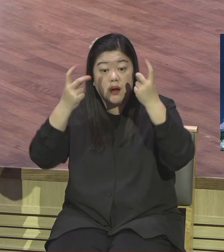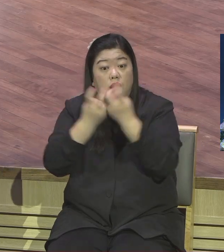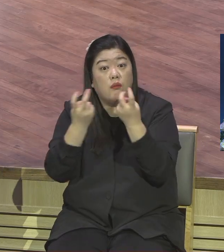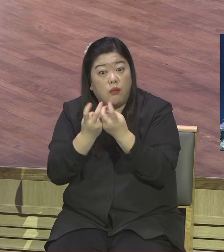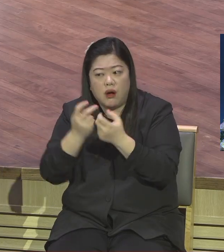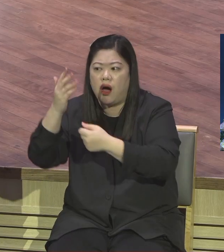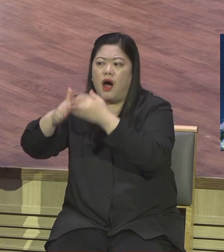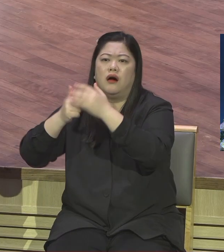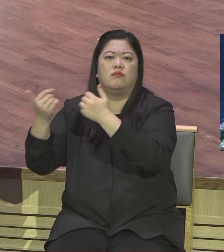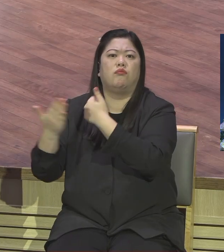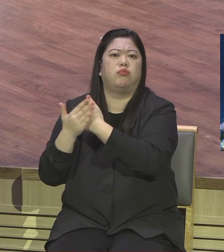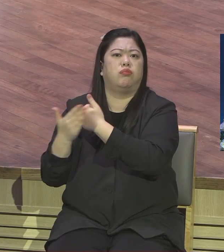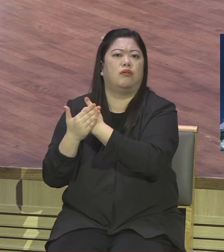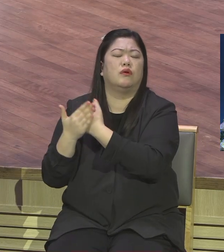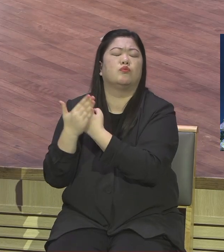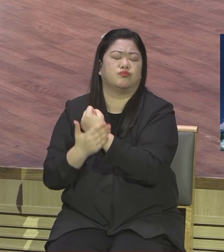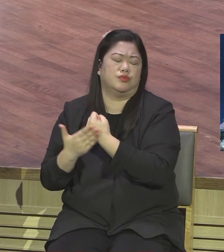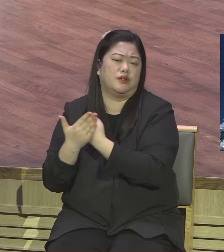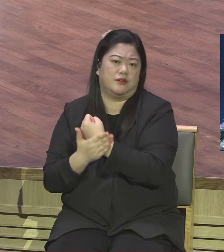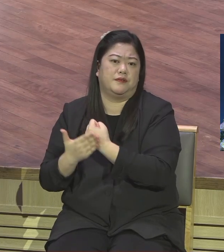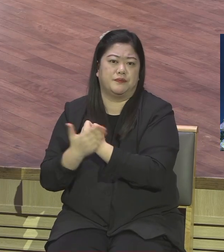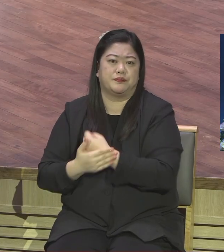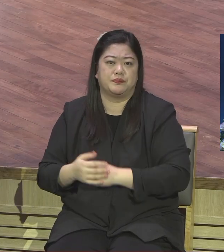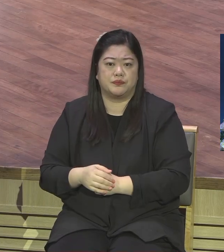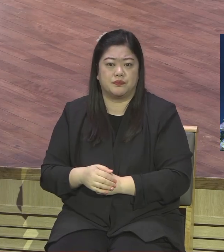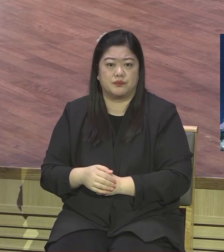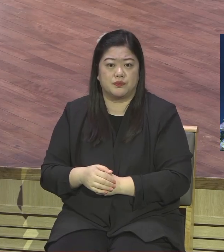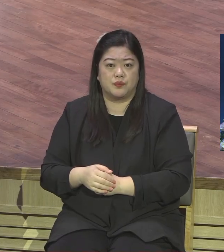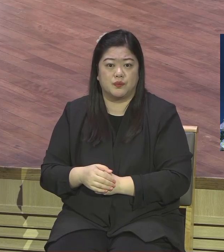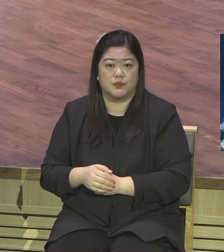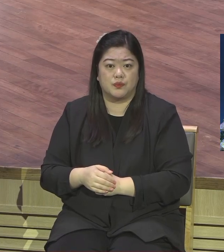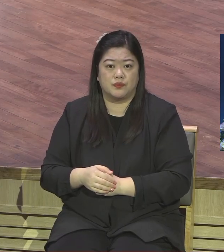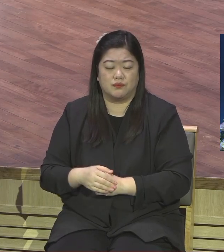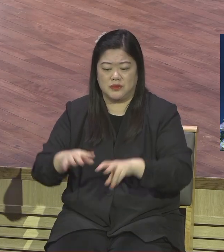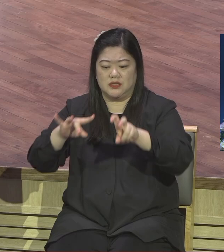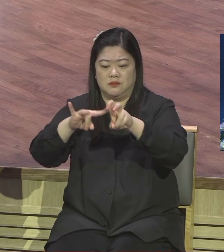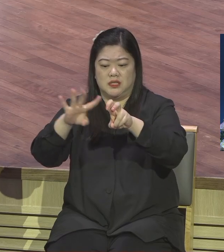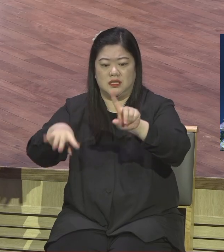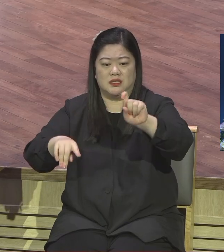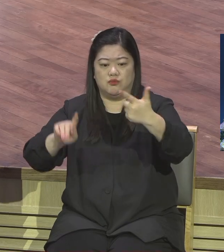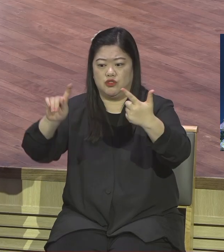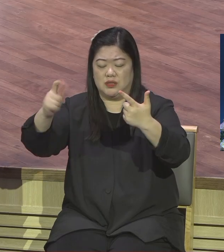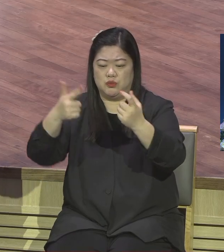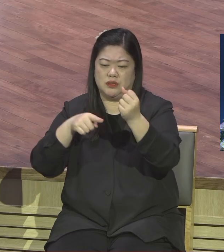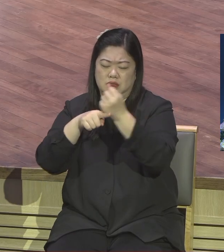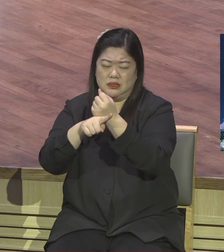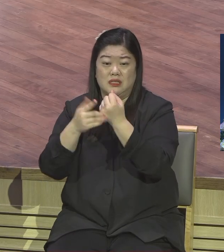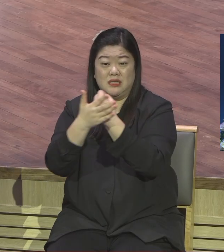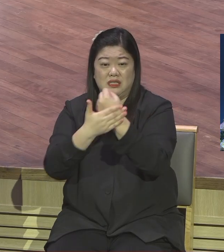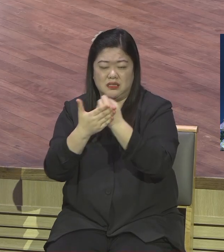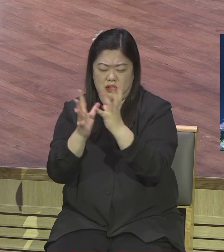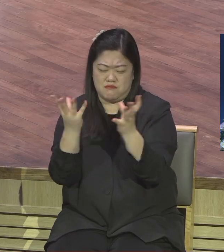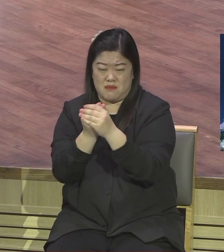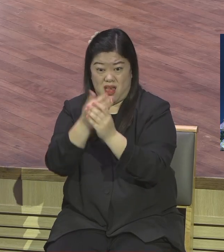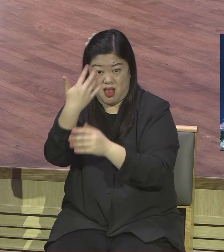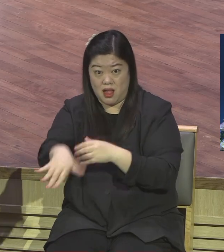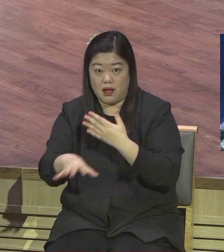말씀드리잖아요 이 답 안 나온 사람은 교회에 가면 안 돼요 시험당해요 시험당하고 시험줍니다 제가 뭔